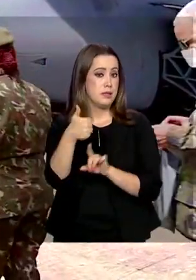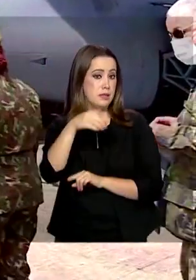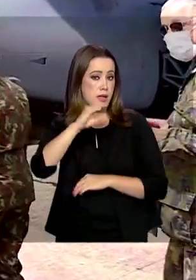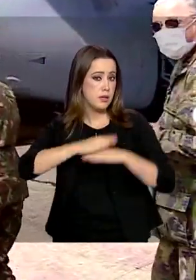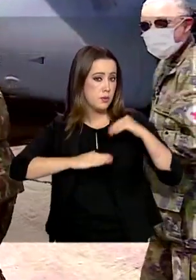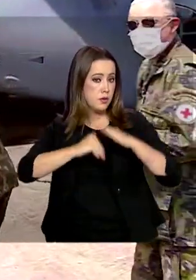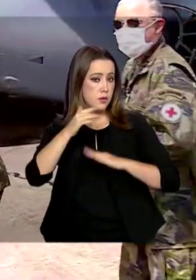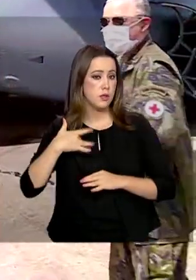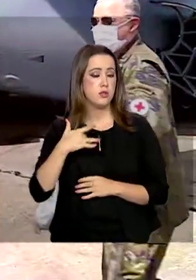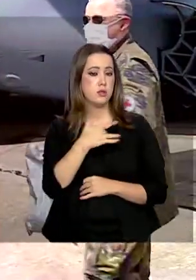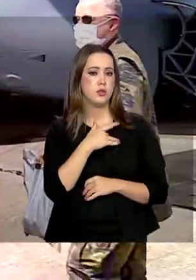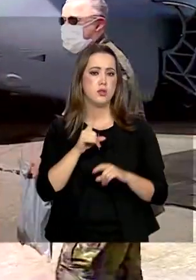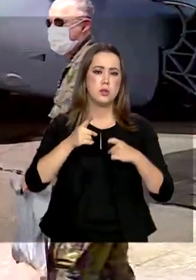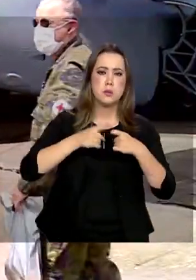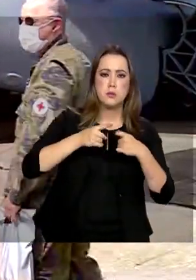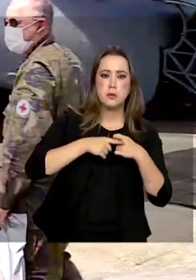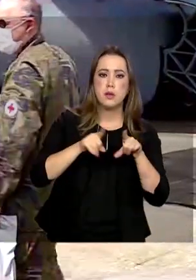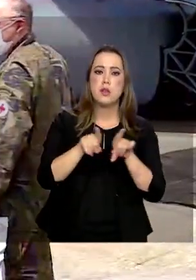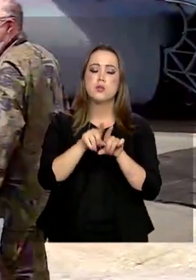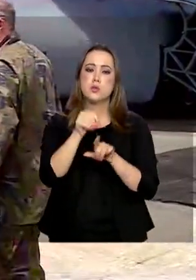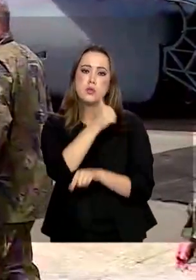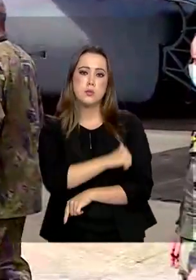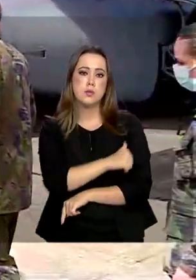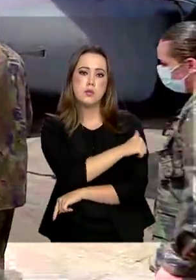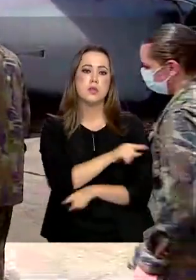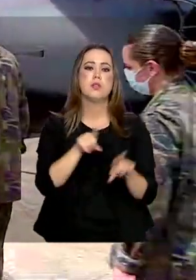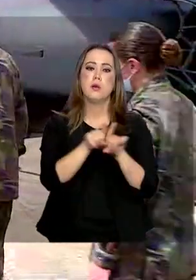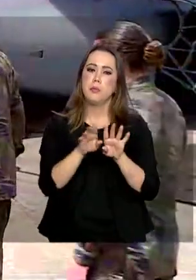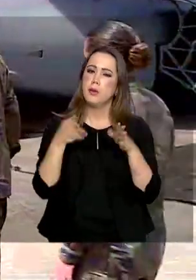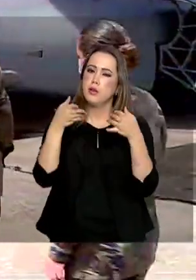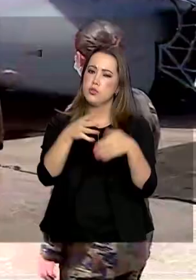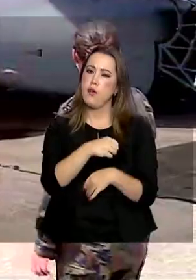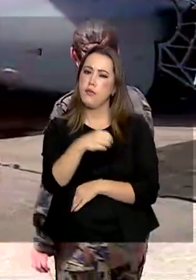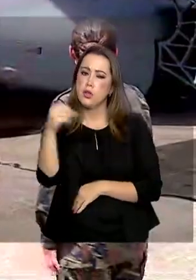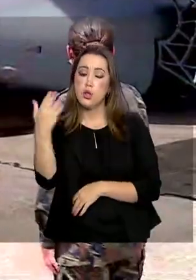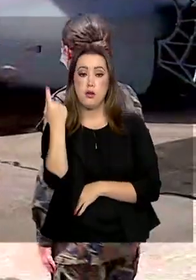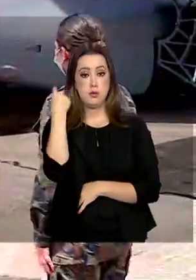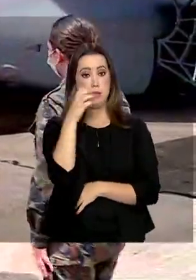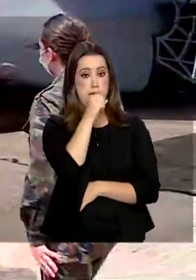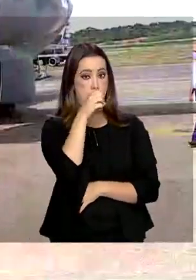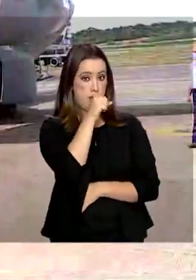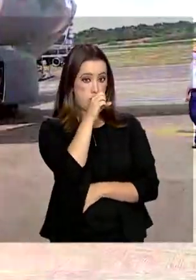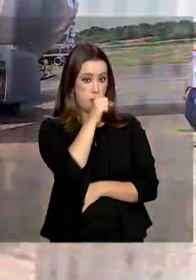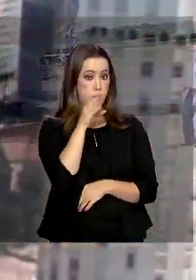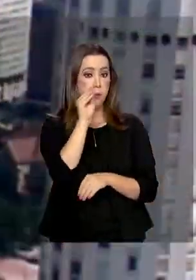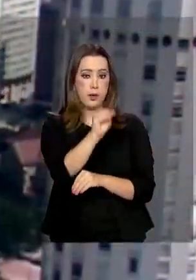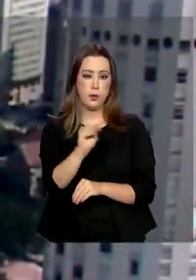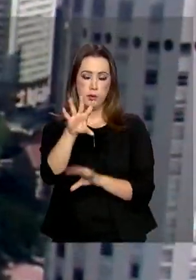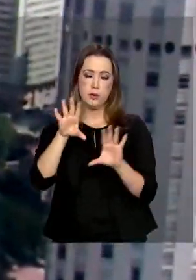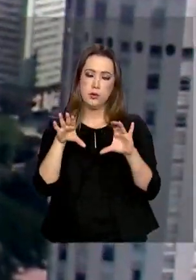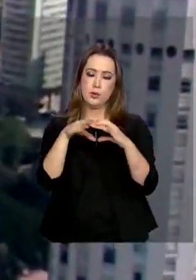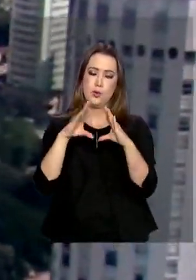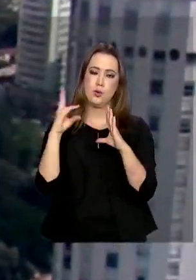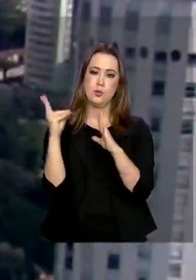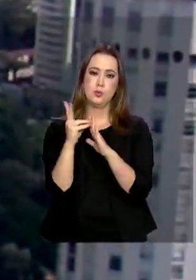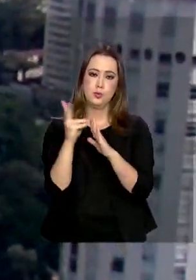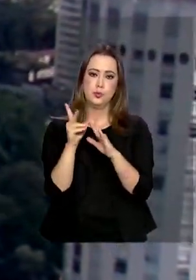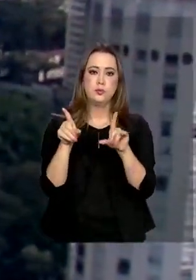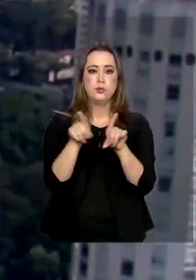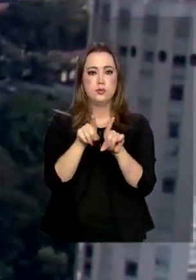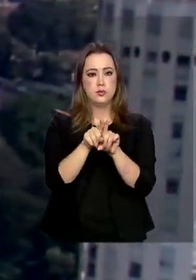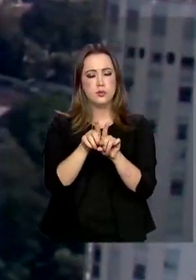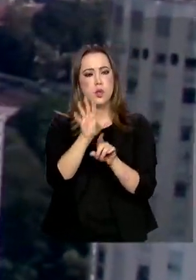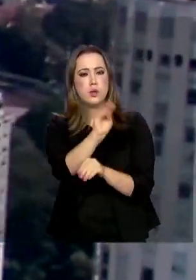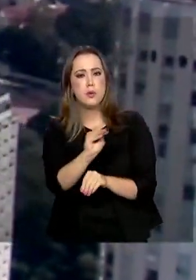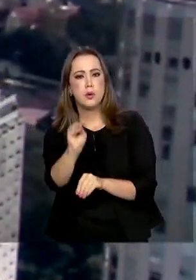Dez profissionais de saúde, entre médicos e enfermeiros, também já embarcaram no último sábado para atender os indígenas. Além de